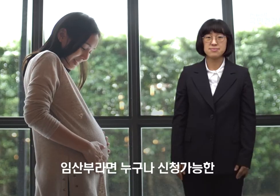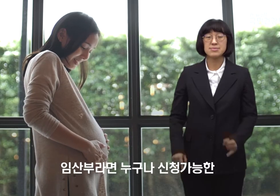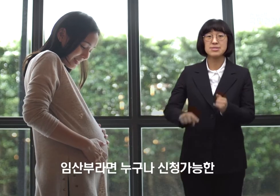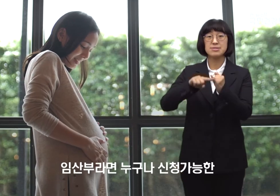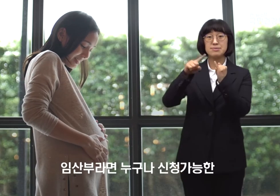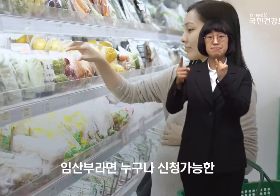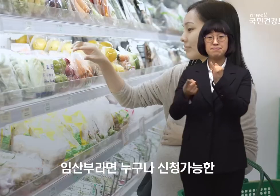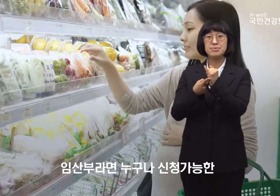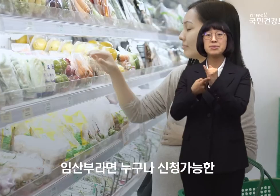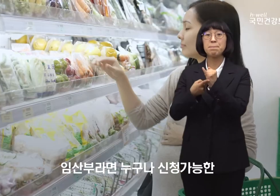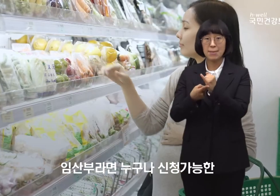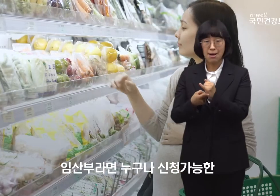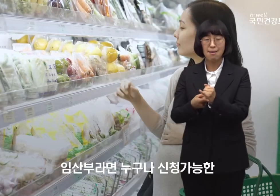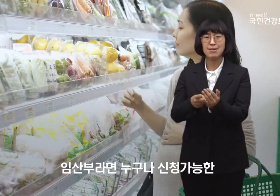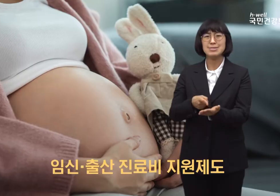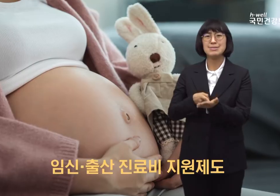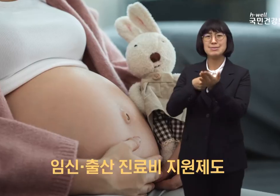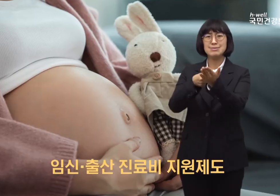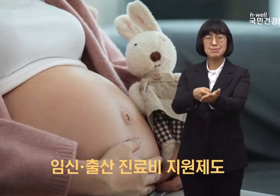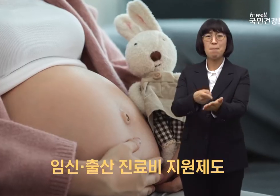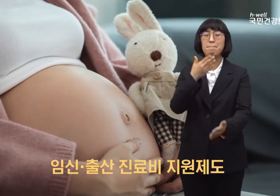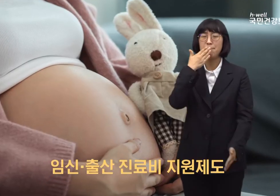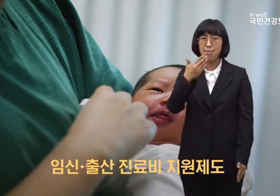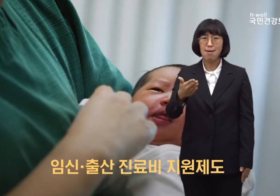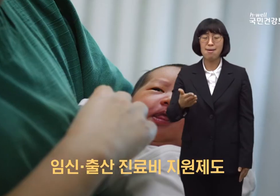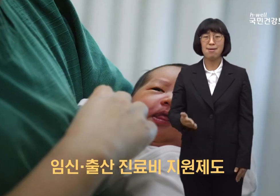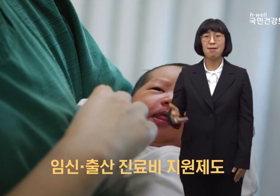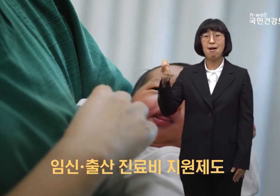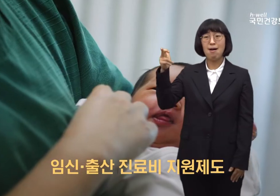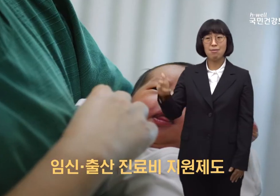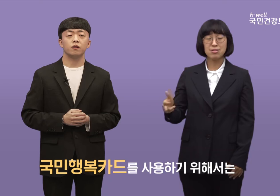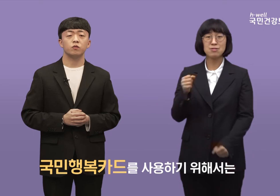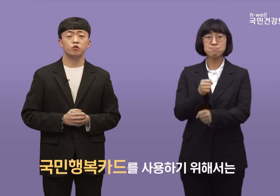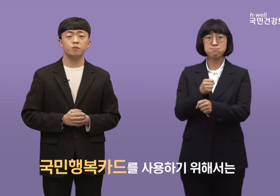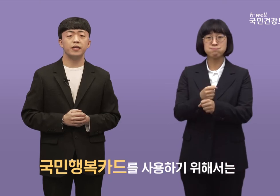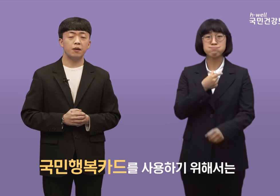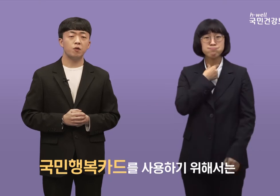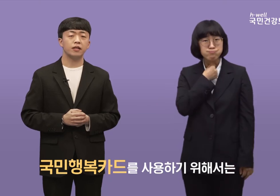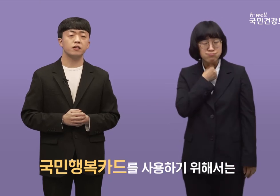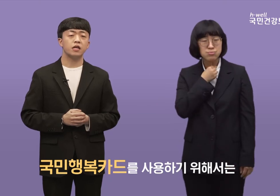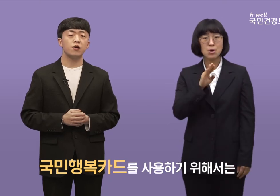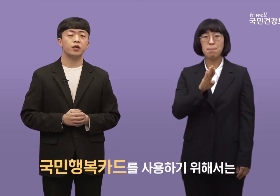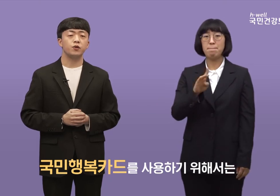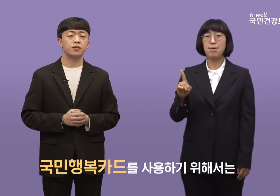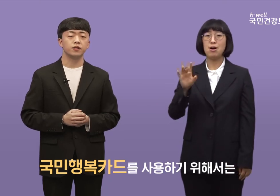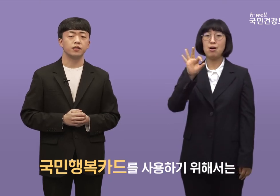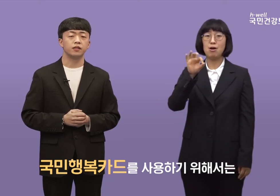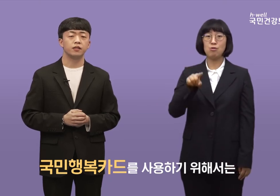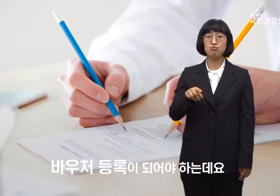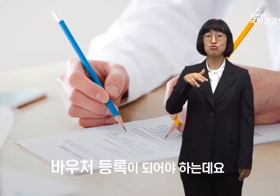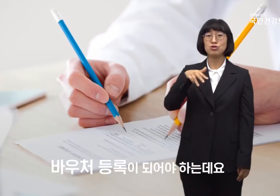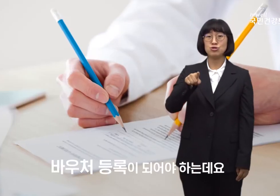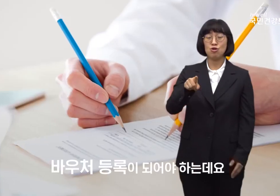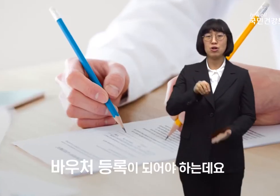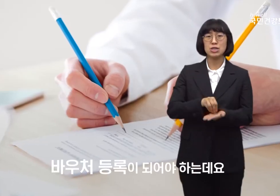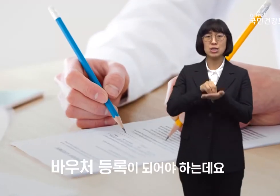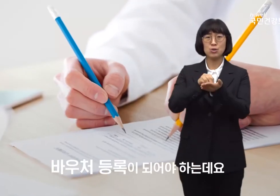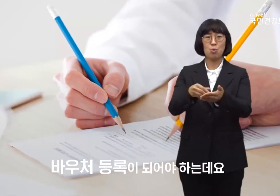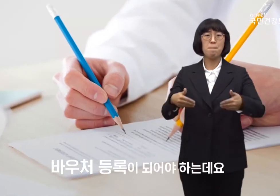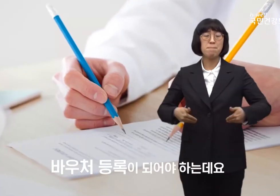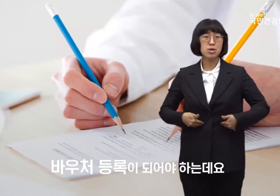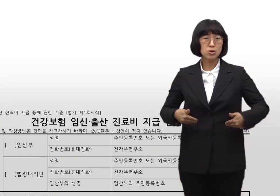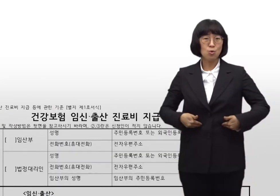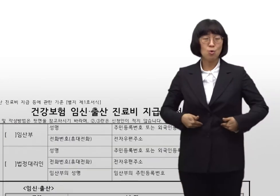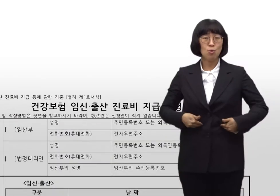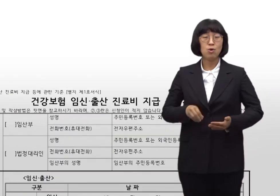임산부라면 누구나 신청 가능한 임신출산 진료비 지원제도 국민행복카드를 사용하기 위해서는 바우처 등록이